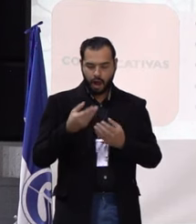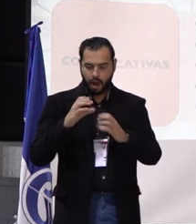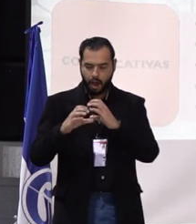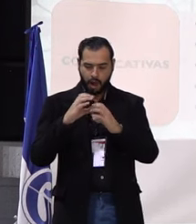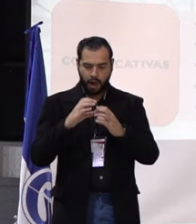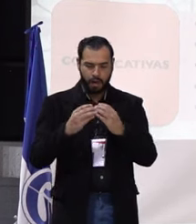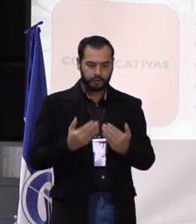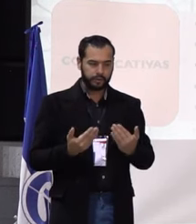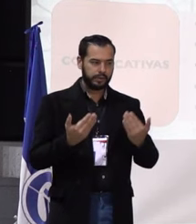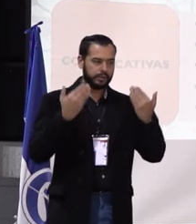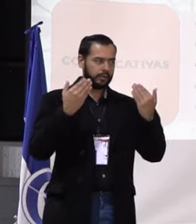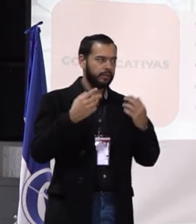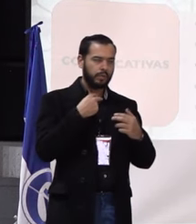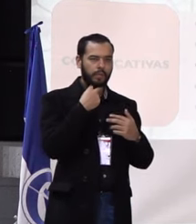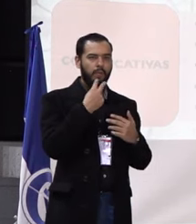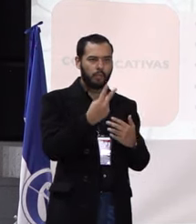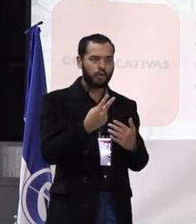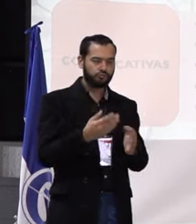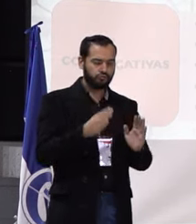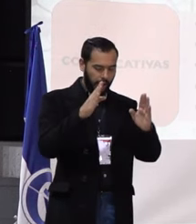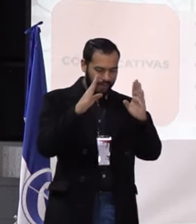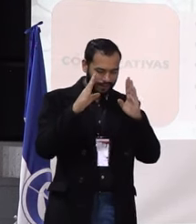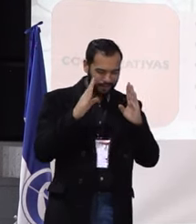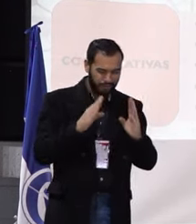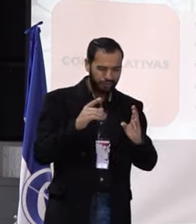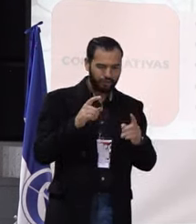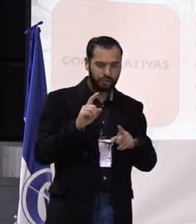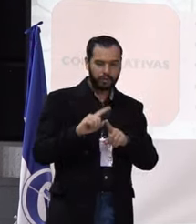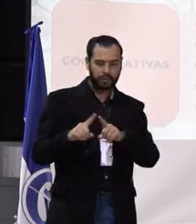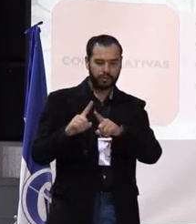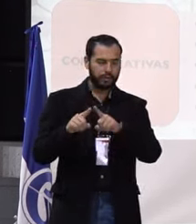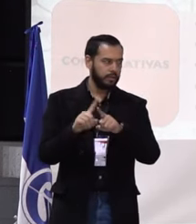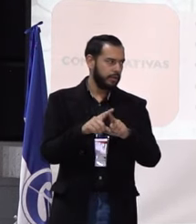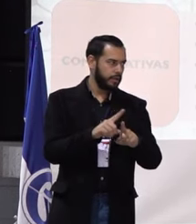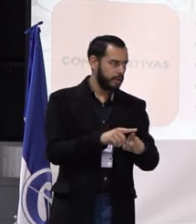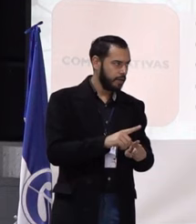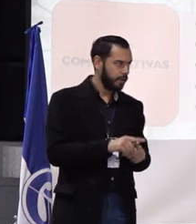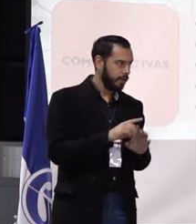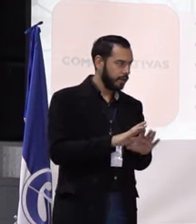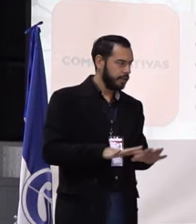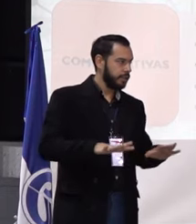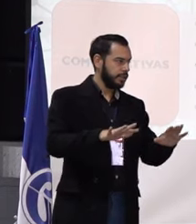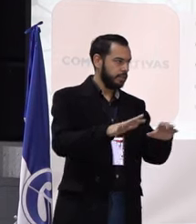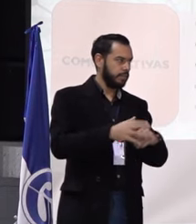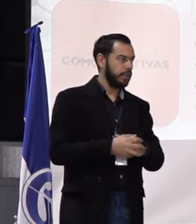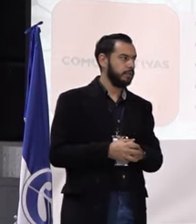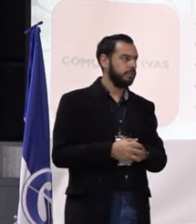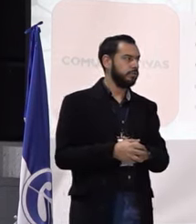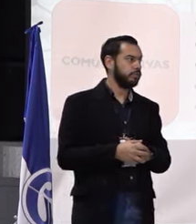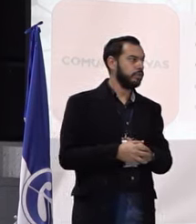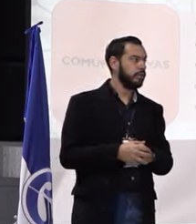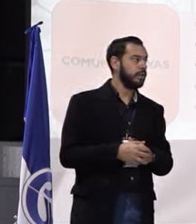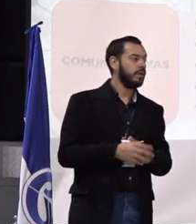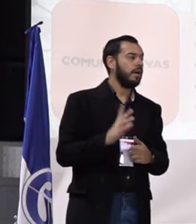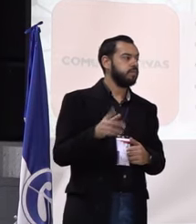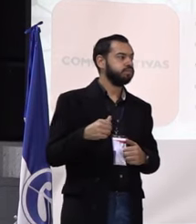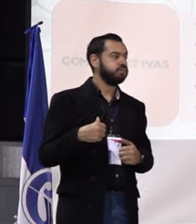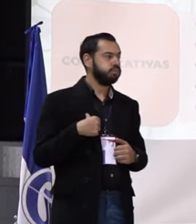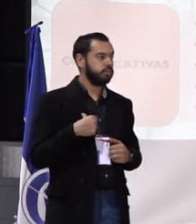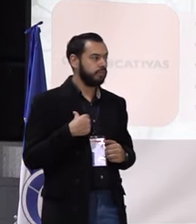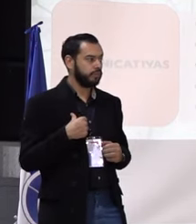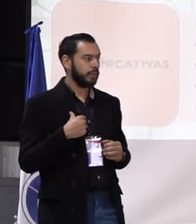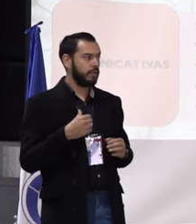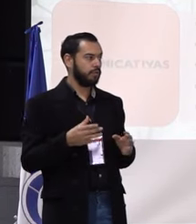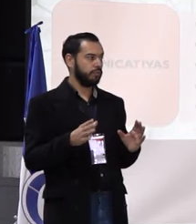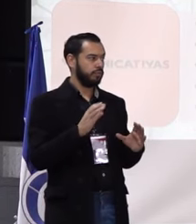tener voz en estos espacios. Establecer formas de